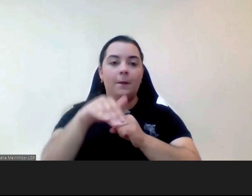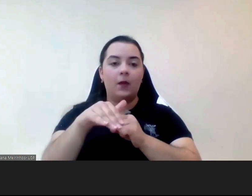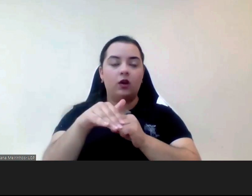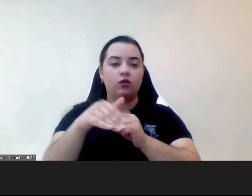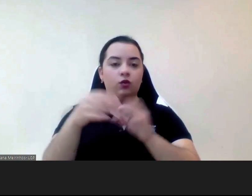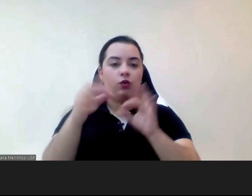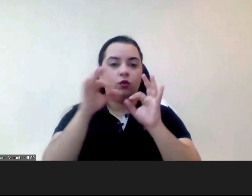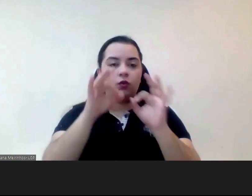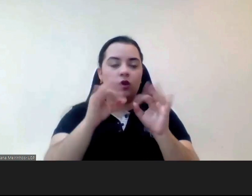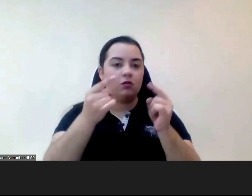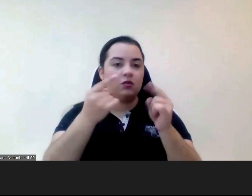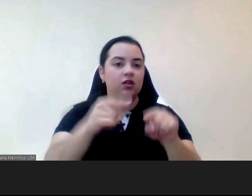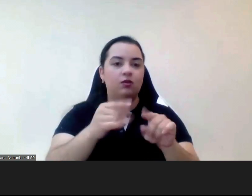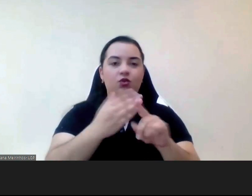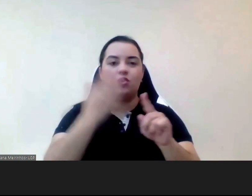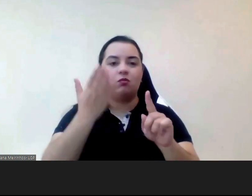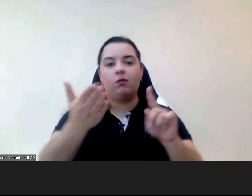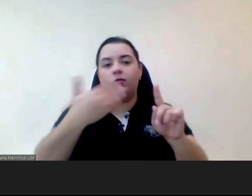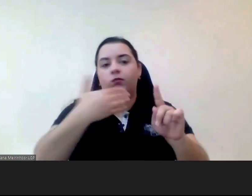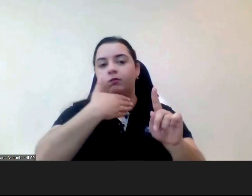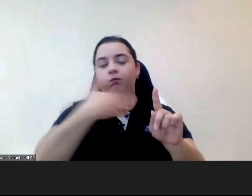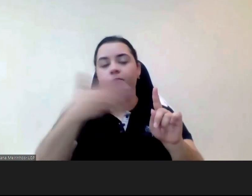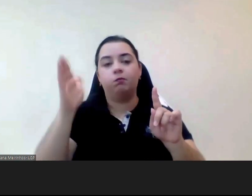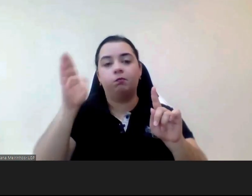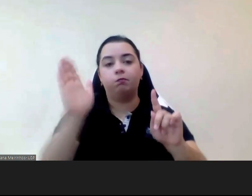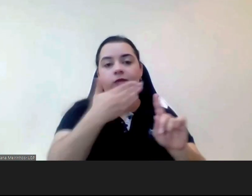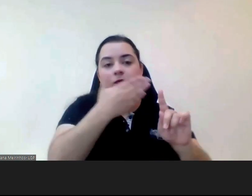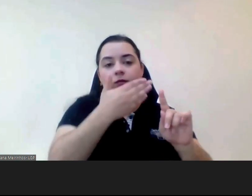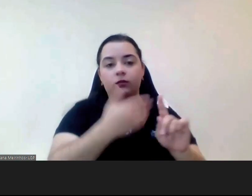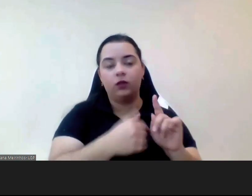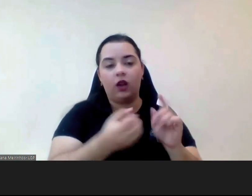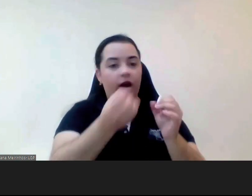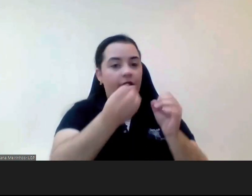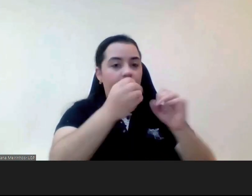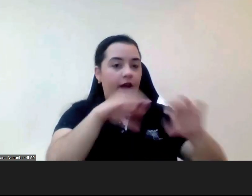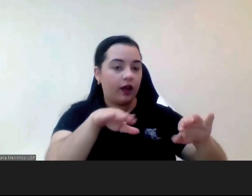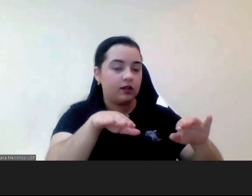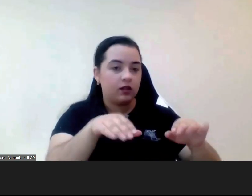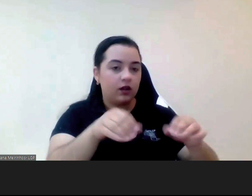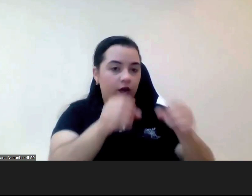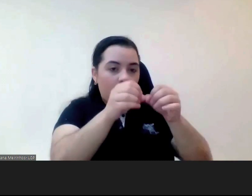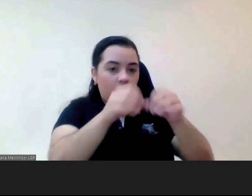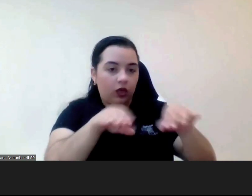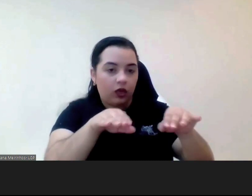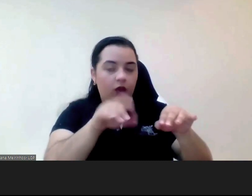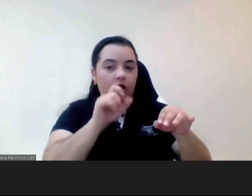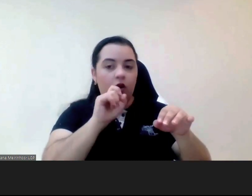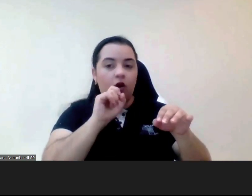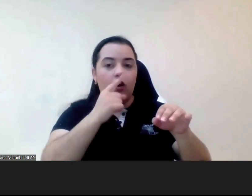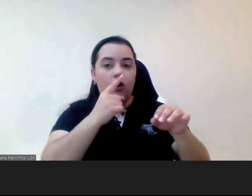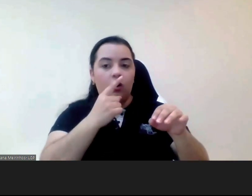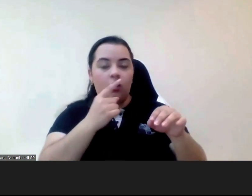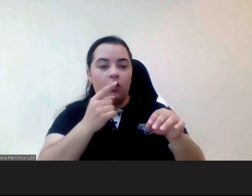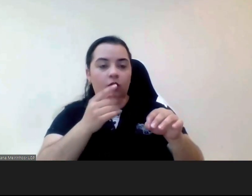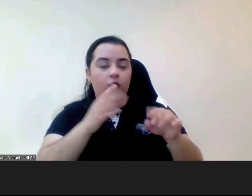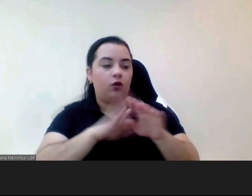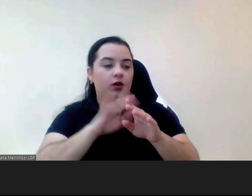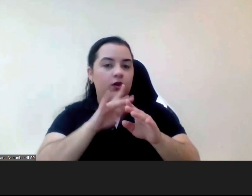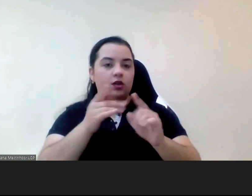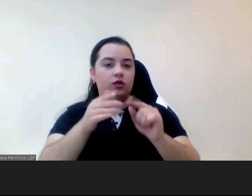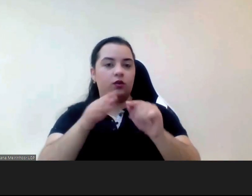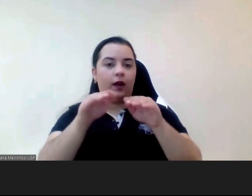pequeninas que entretanto batiam na quina de uma mesa e faziam uma autorregia ou ficavam até